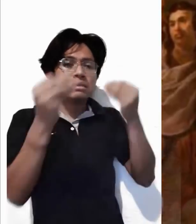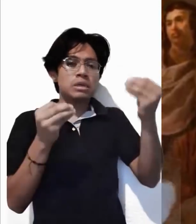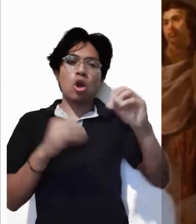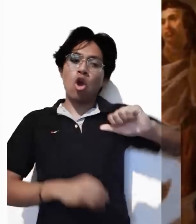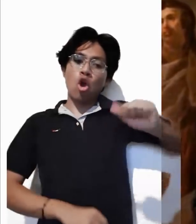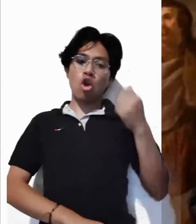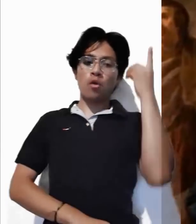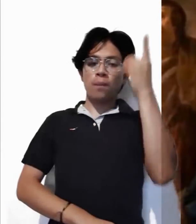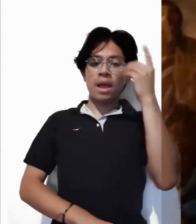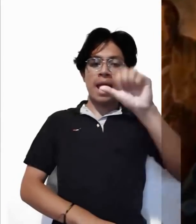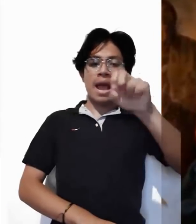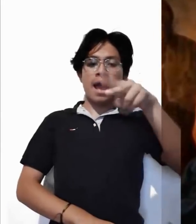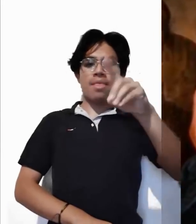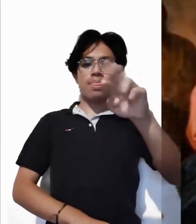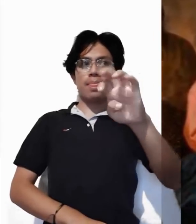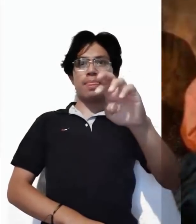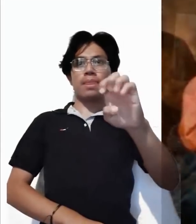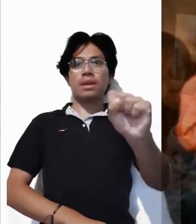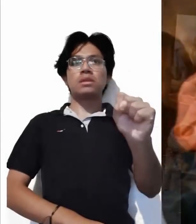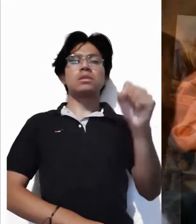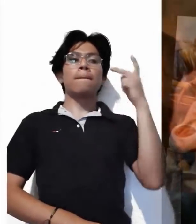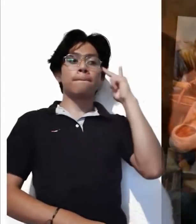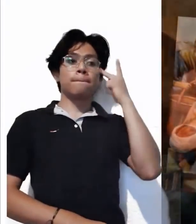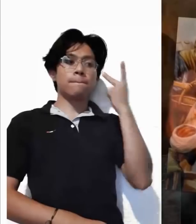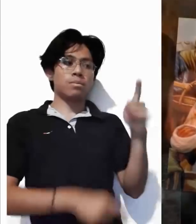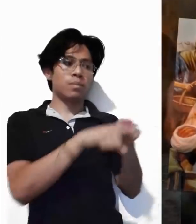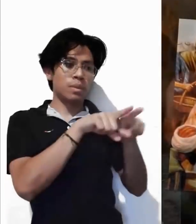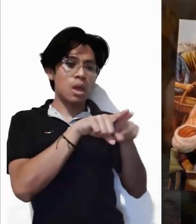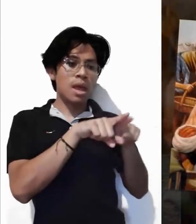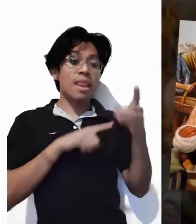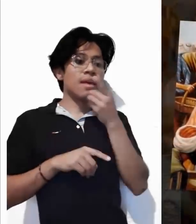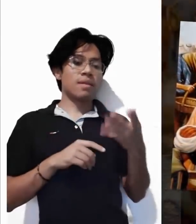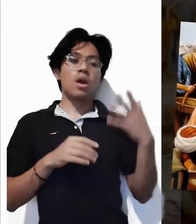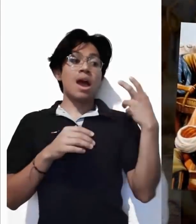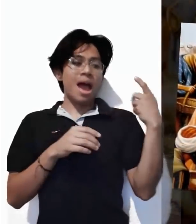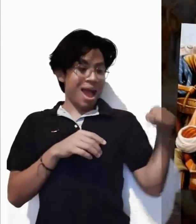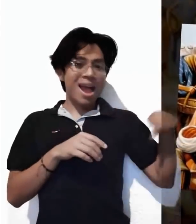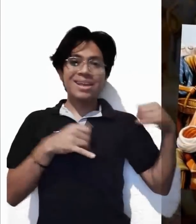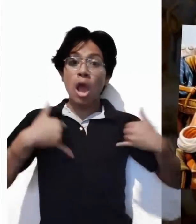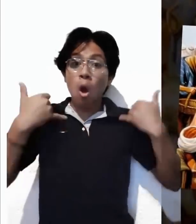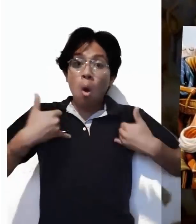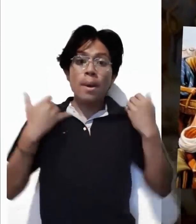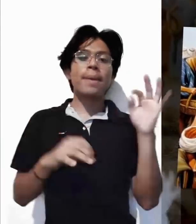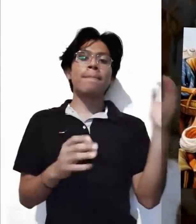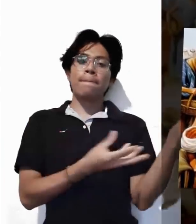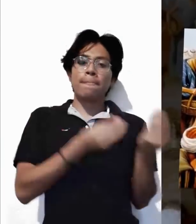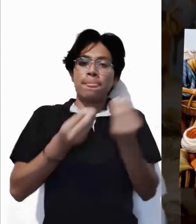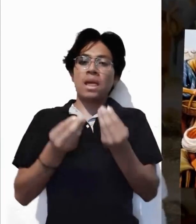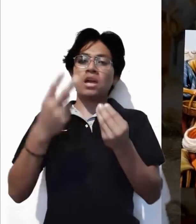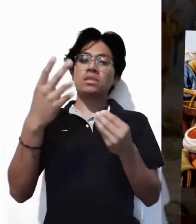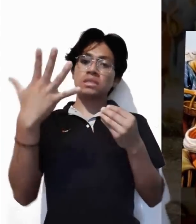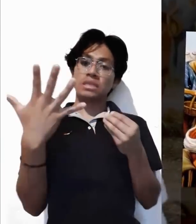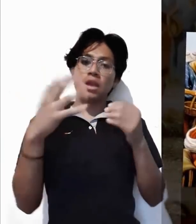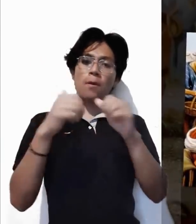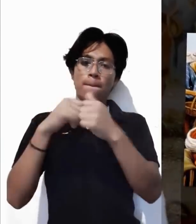discípulos, Andrés, el hermano de Simón Pedro, le dijo, Aquí hay un muchacho que trae cinco panes de cebada y dos